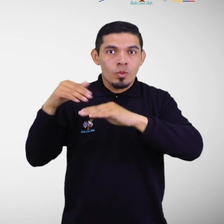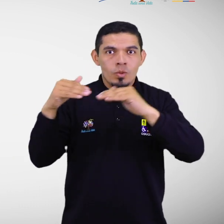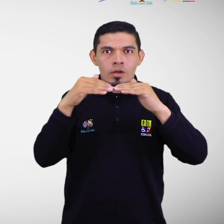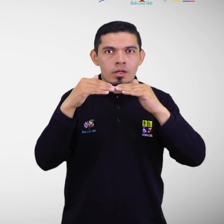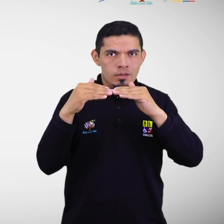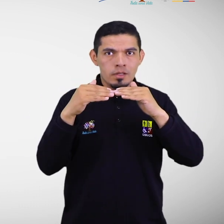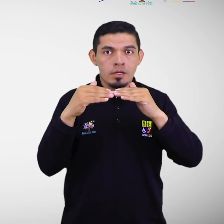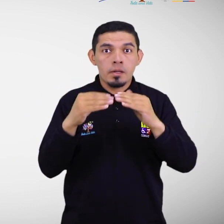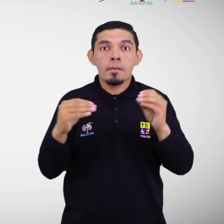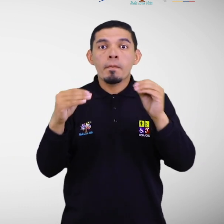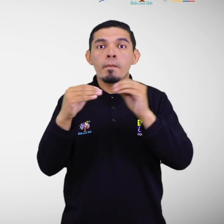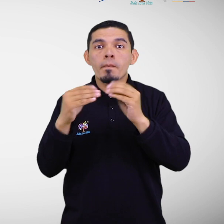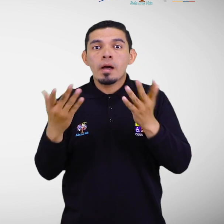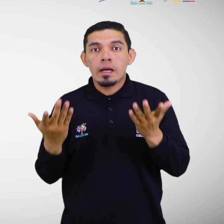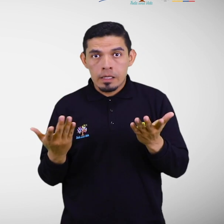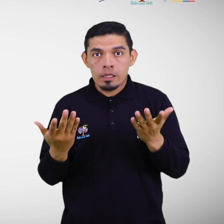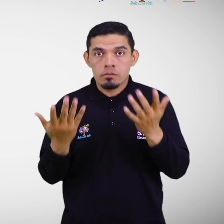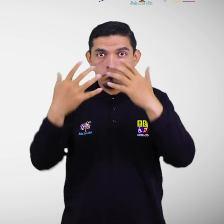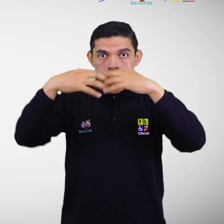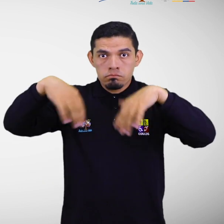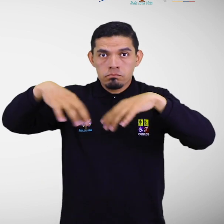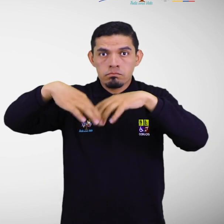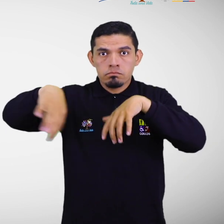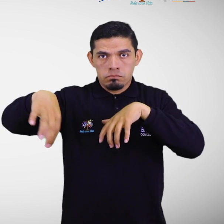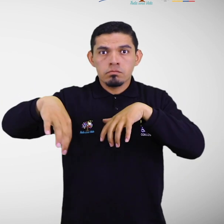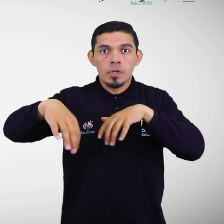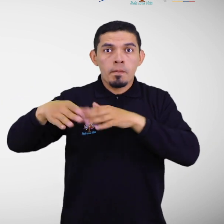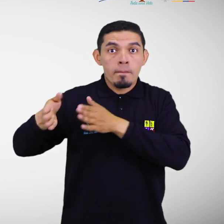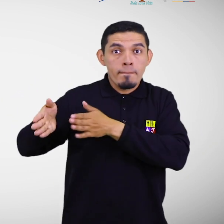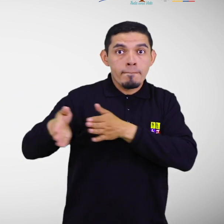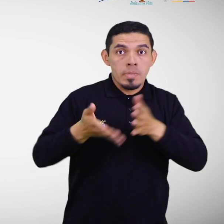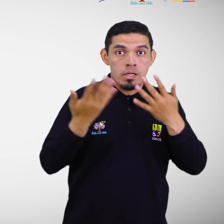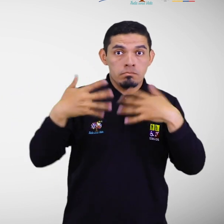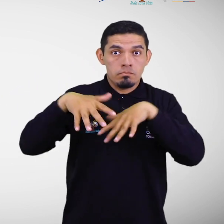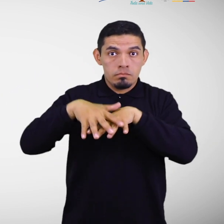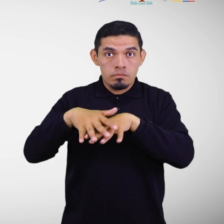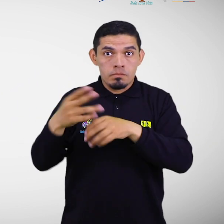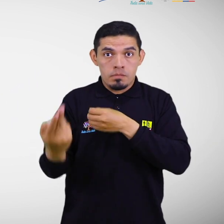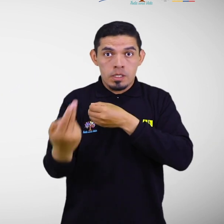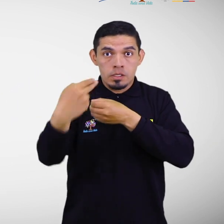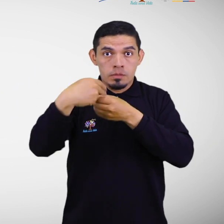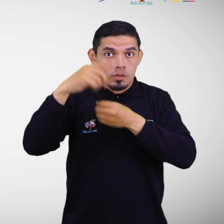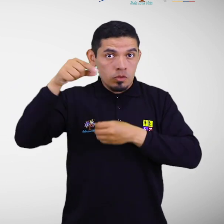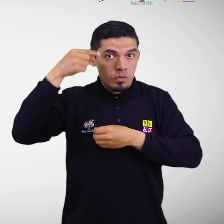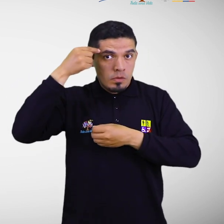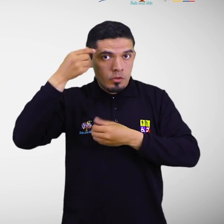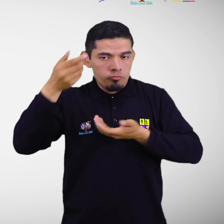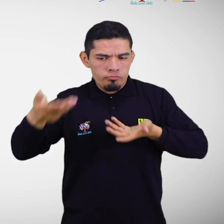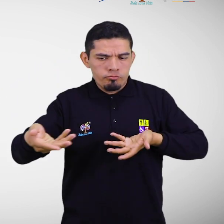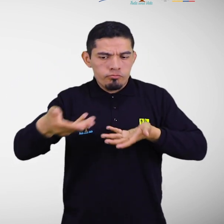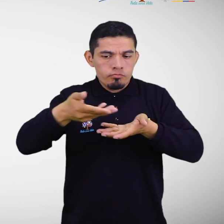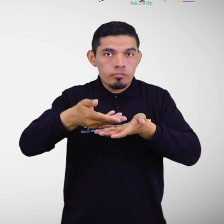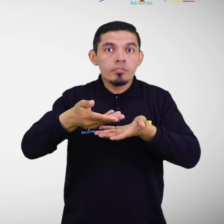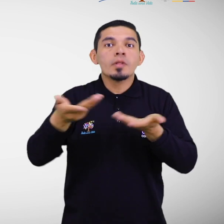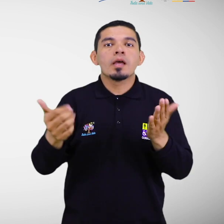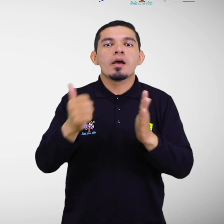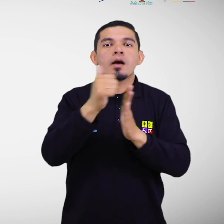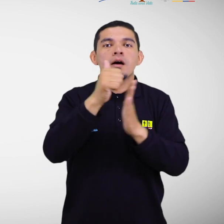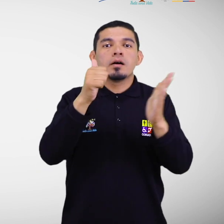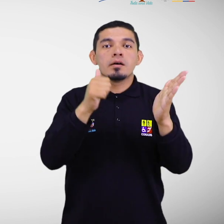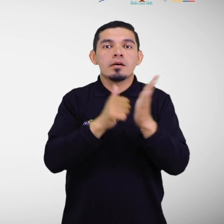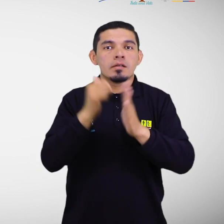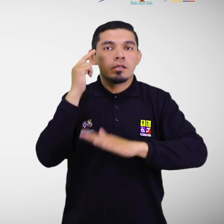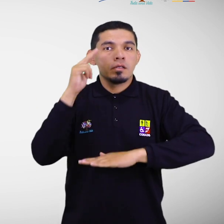la Igualdad y en el Sistema Descentralizado de Planificación Participativa del Estado. Ha construido la Agenda